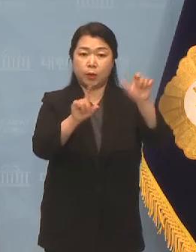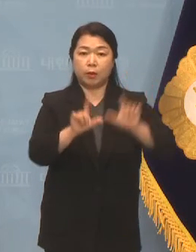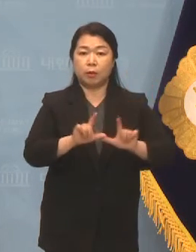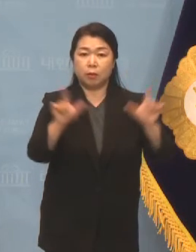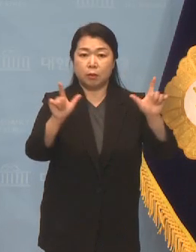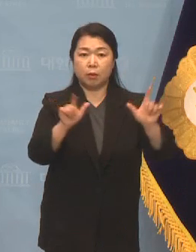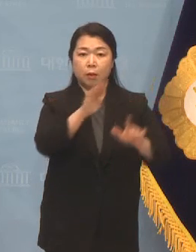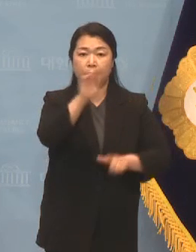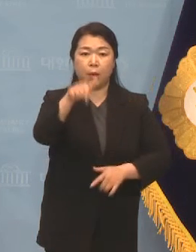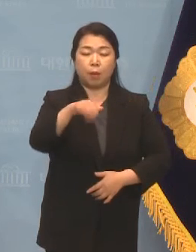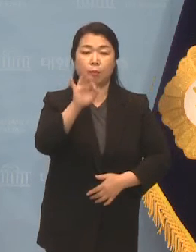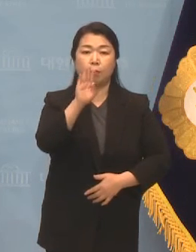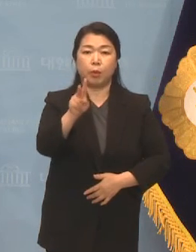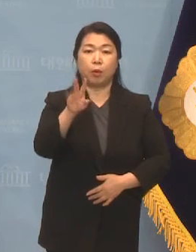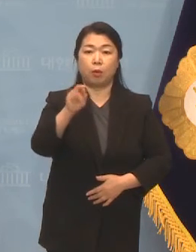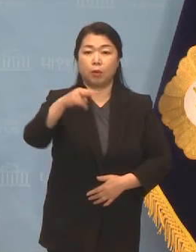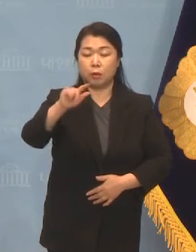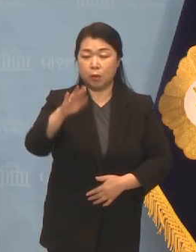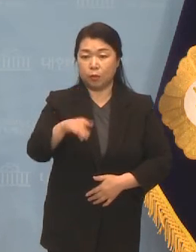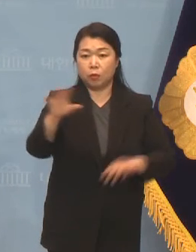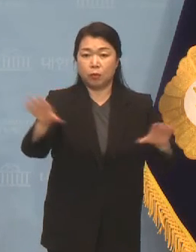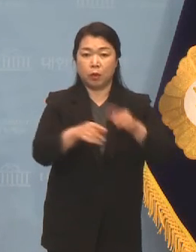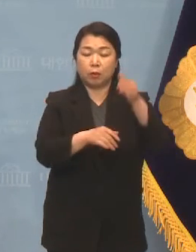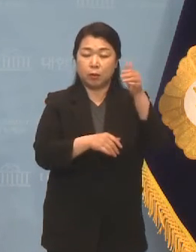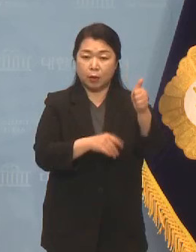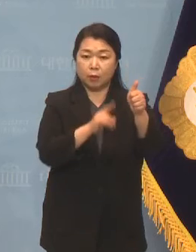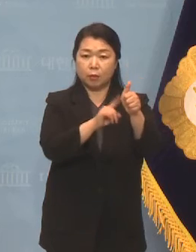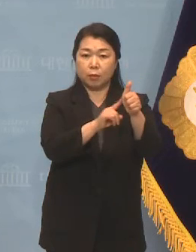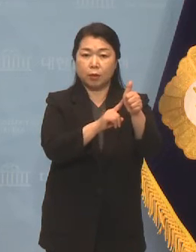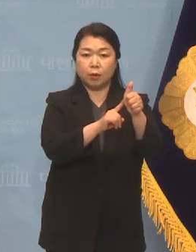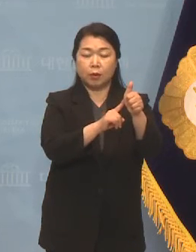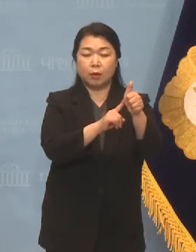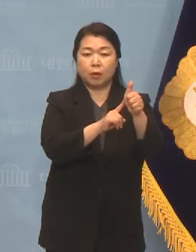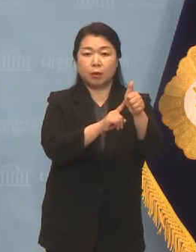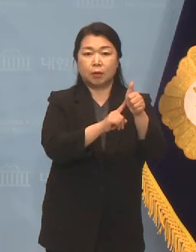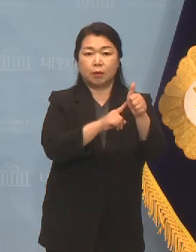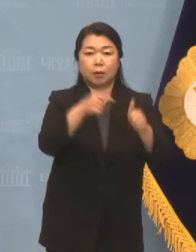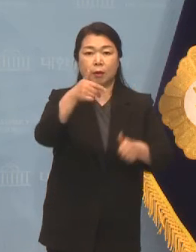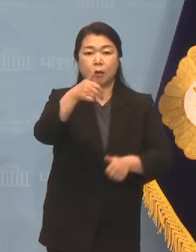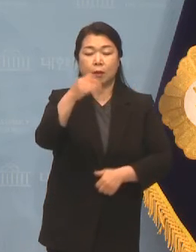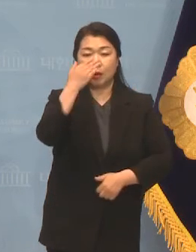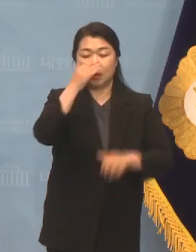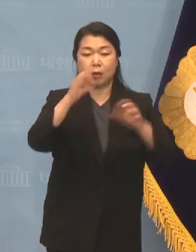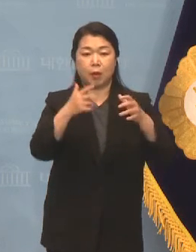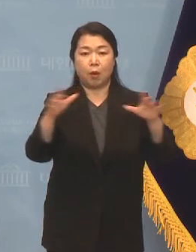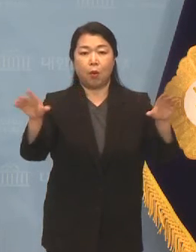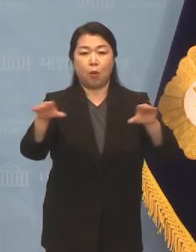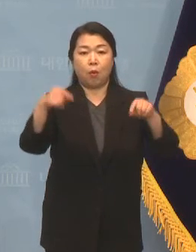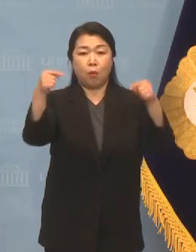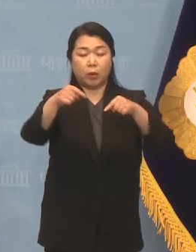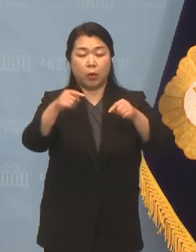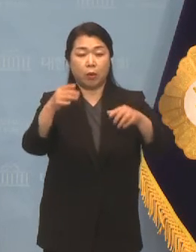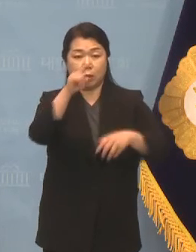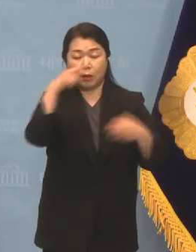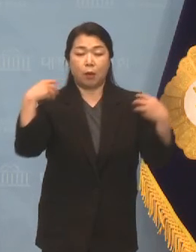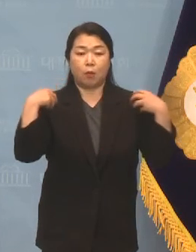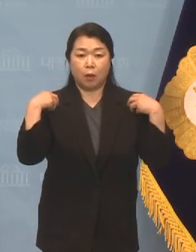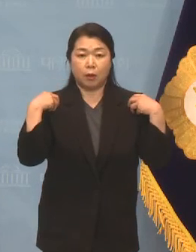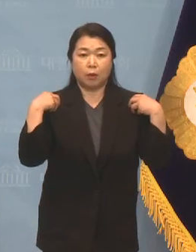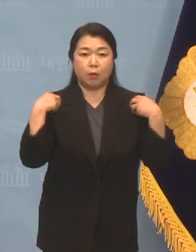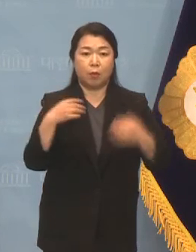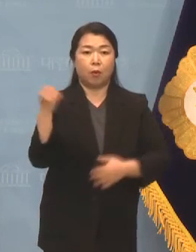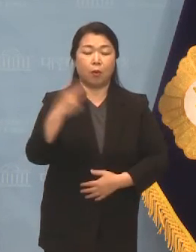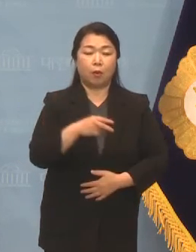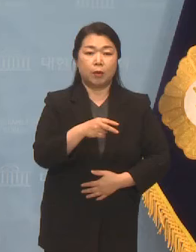박병석 국회의장은 가비 아쉬케나지 이스라엘 외교장관 및 아미르 페레츠